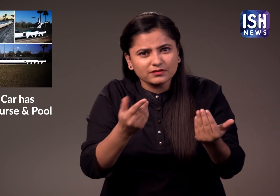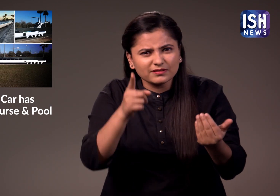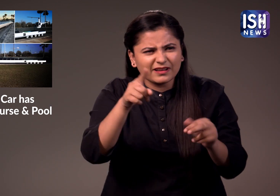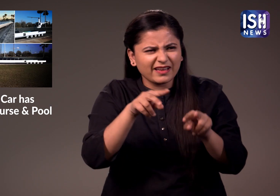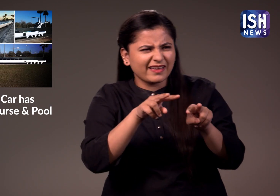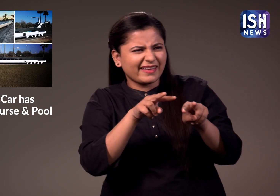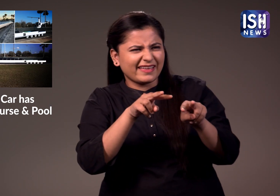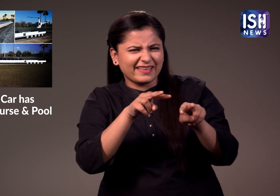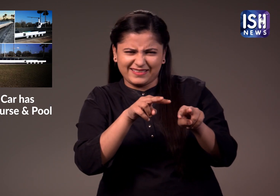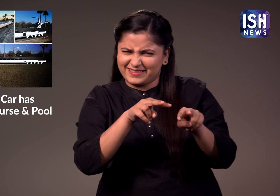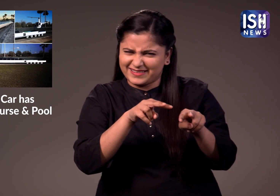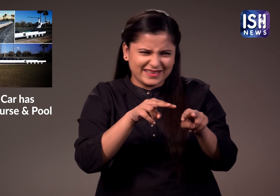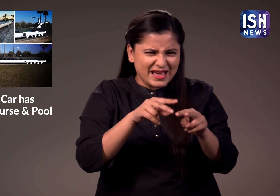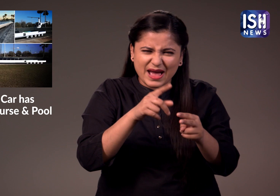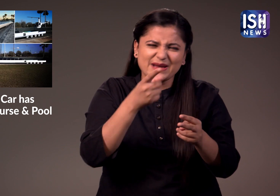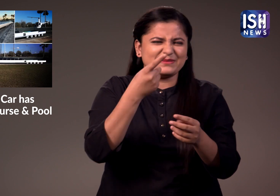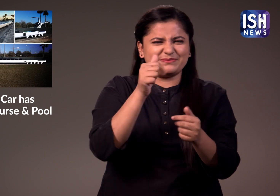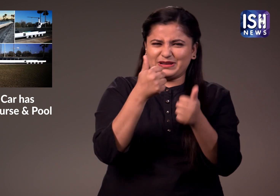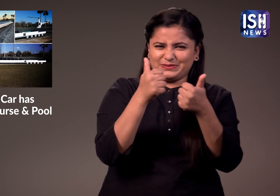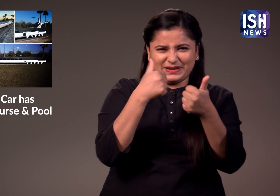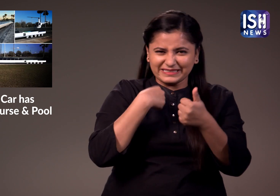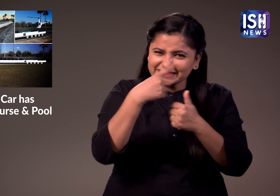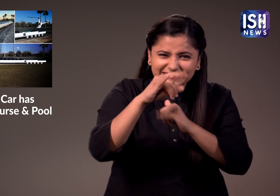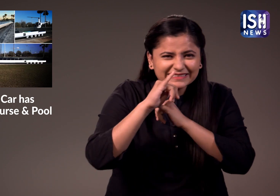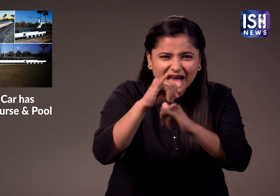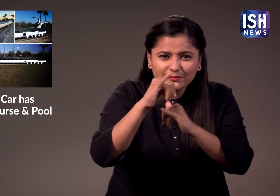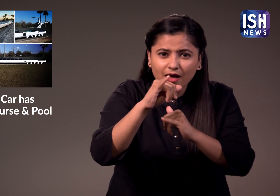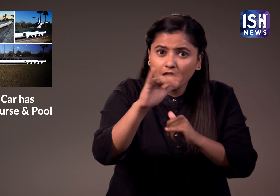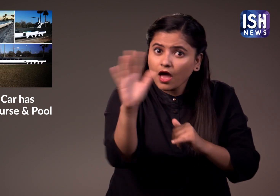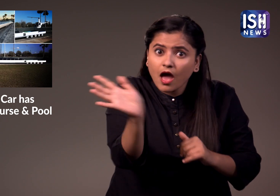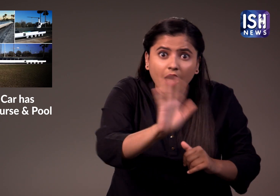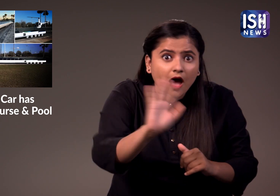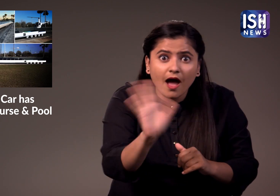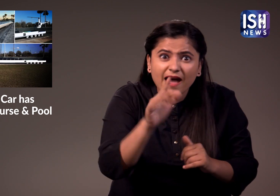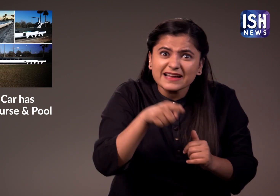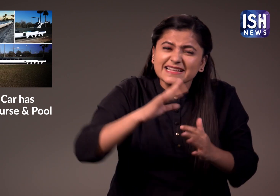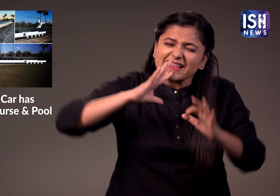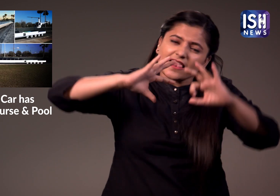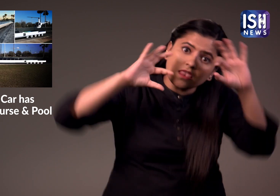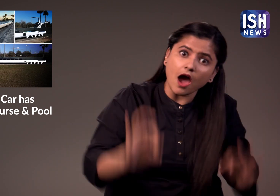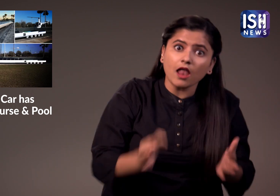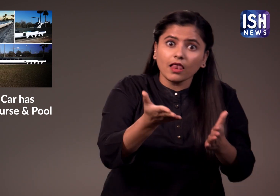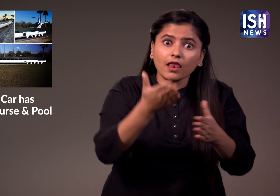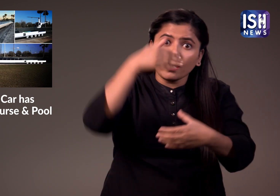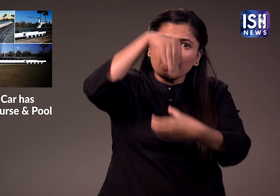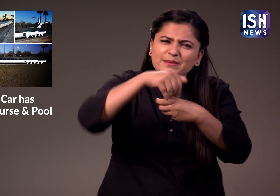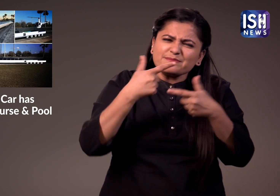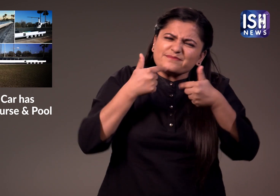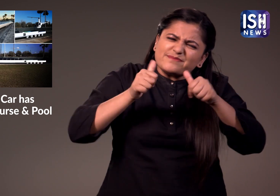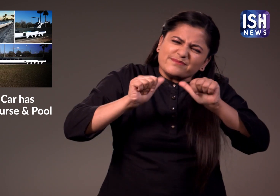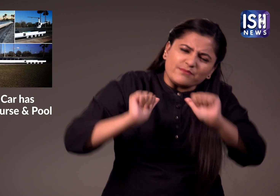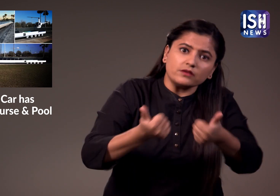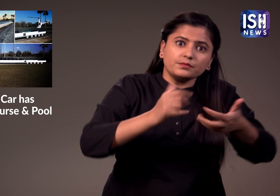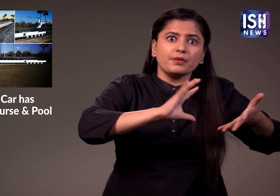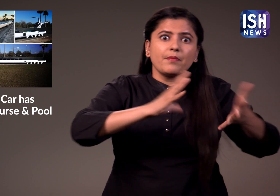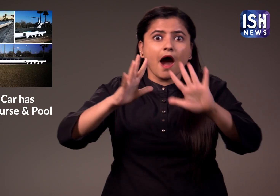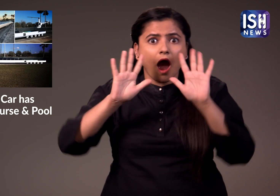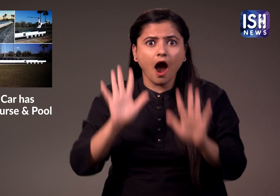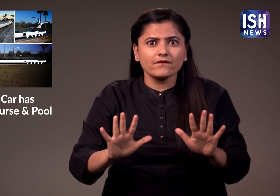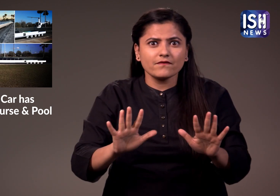मुझे यकीन है कि मेरी तरह आपको भी यही लगता होगा कि यह संभव है हाला कि यह एक वास्तविक्ता है यह पूरी तरह से संभव है